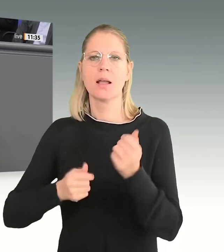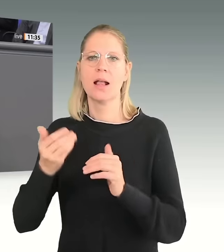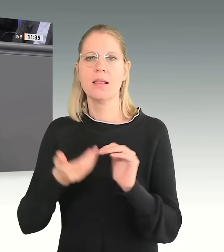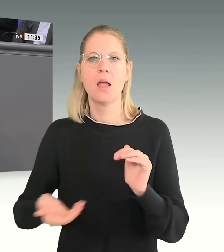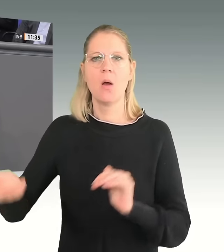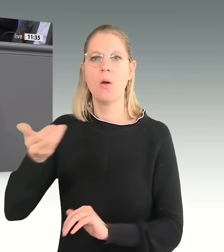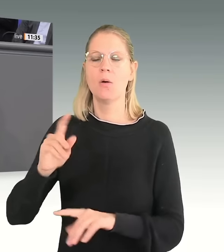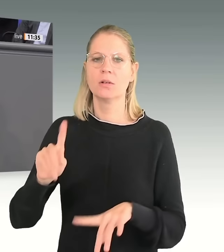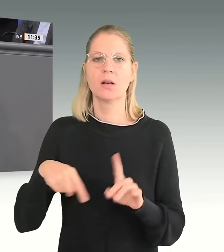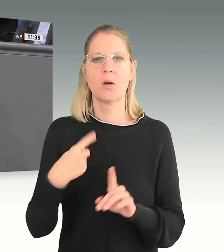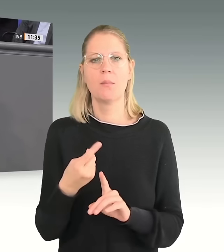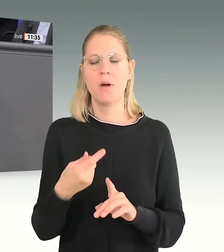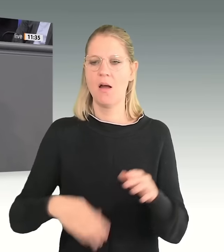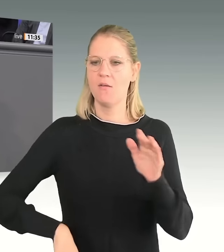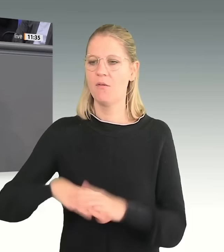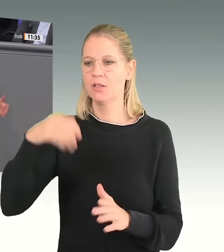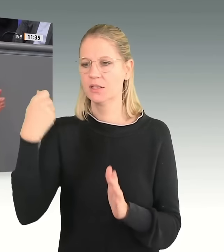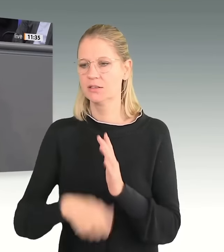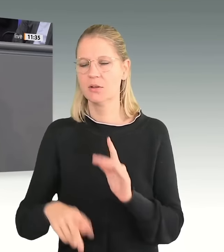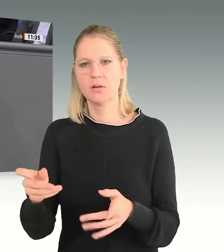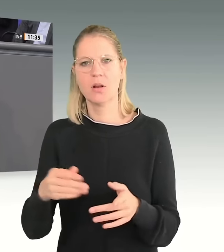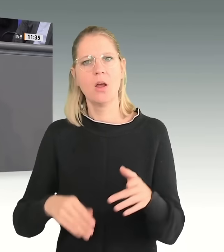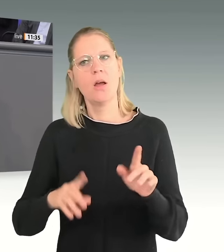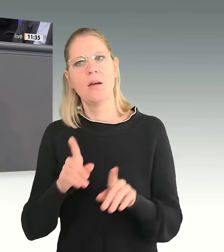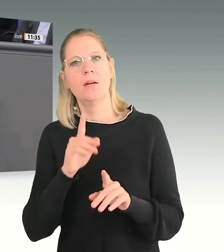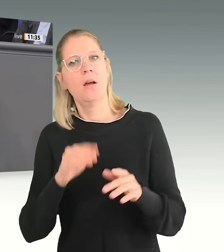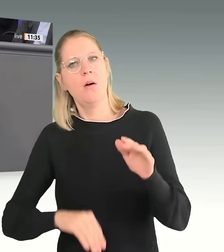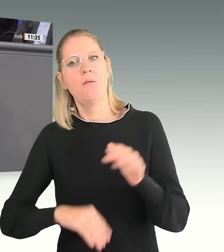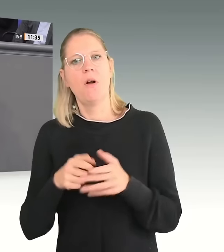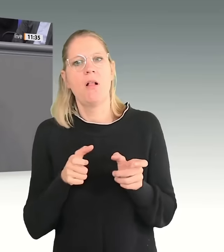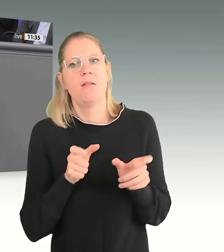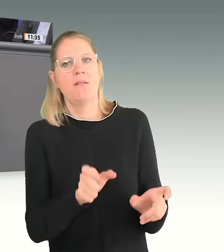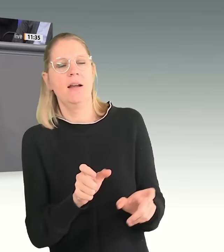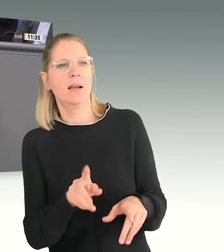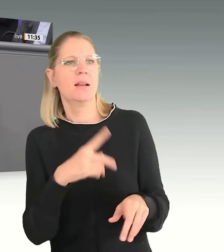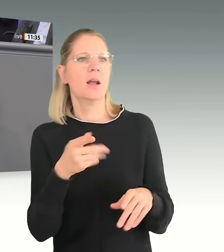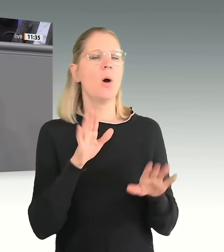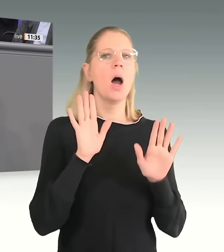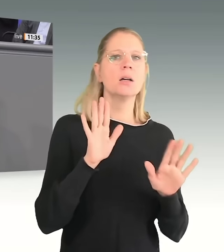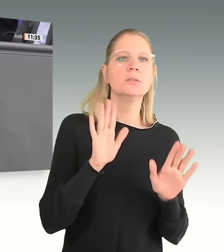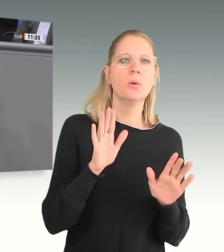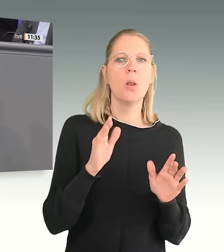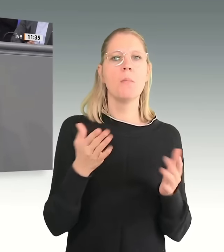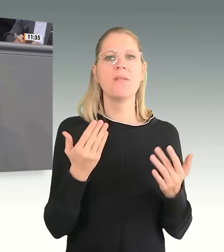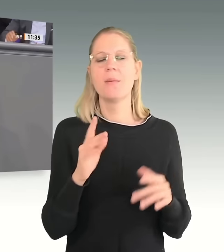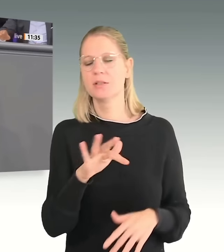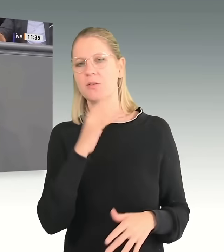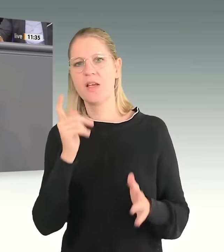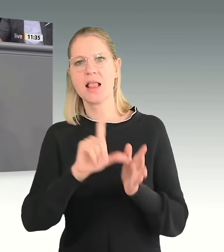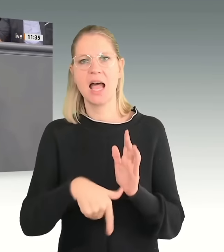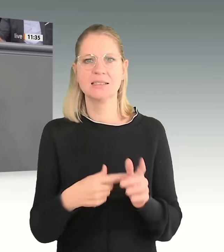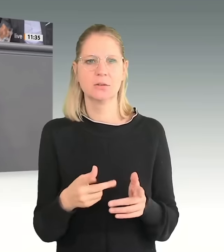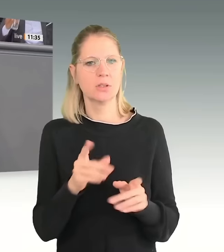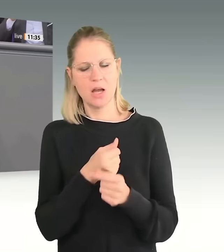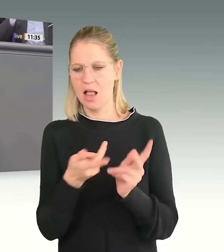Vollsanktionen bei Totalverweigerern, zu viel Leistung bei Asylbewerbern und alles, wo man noch nach unten